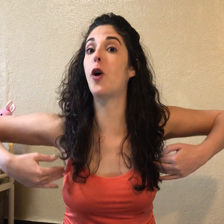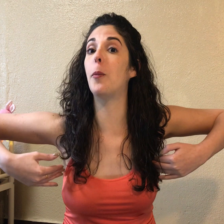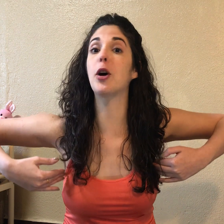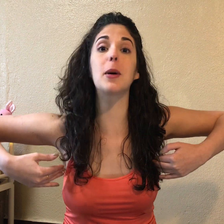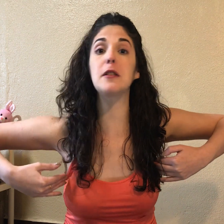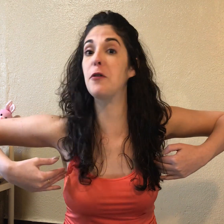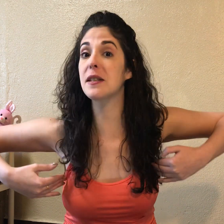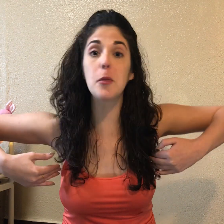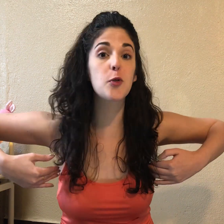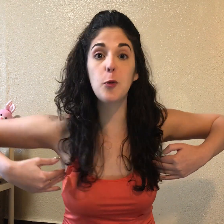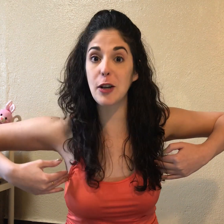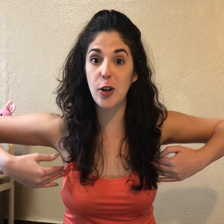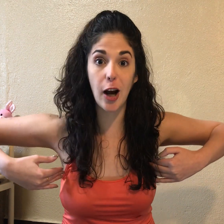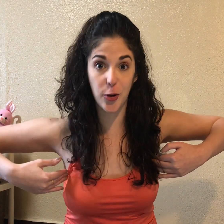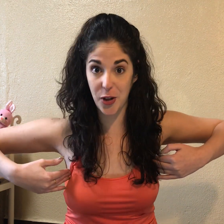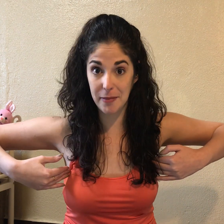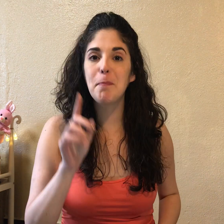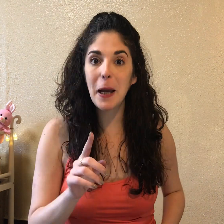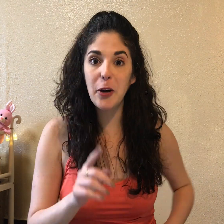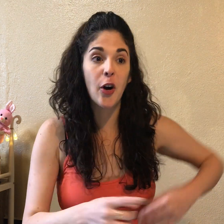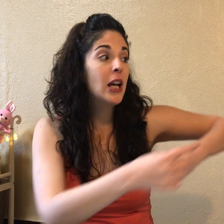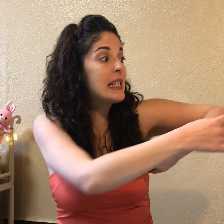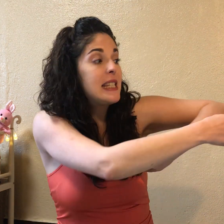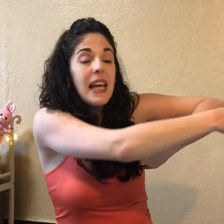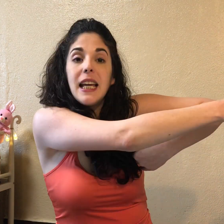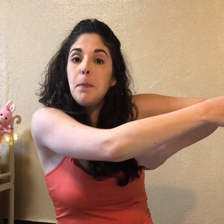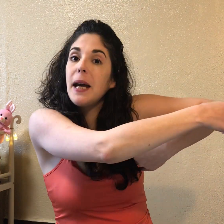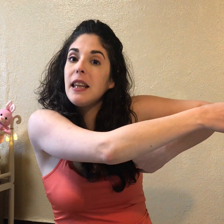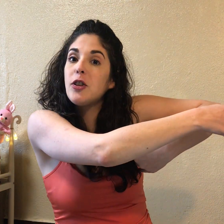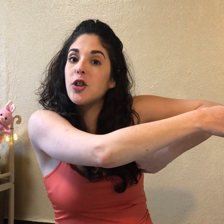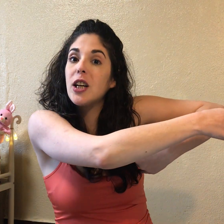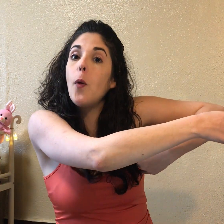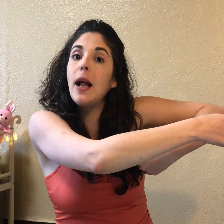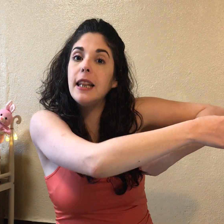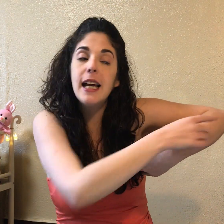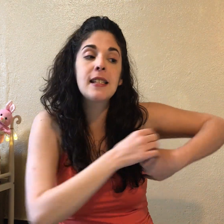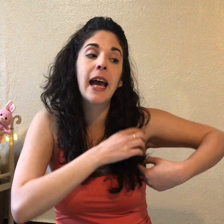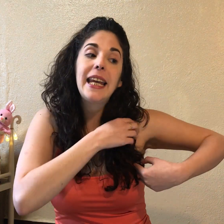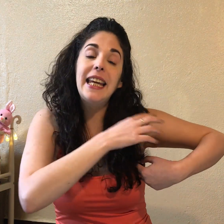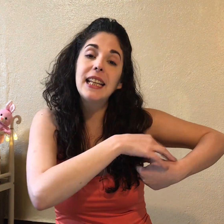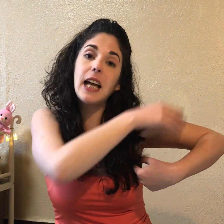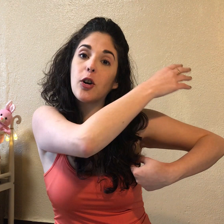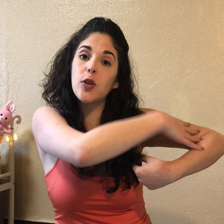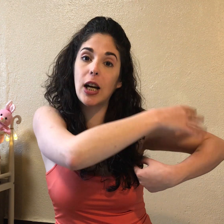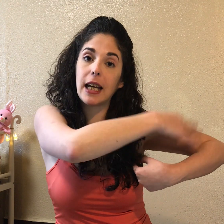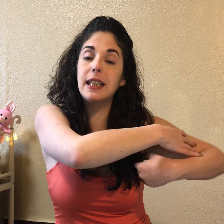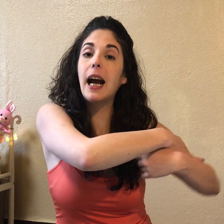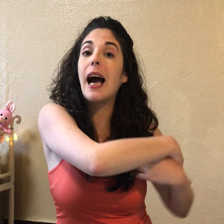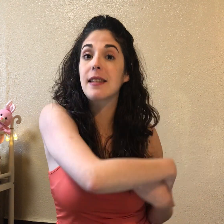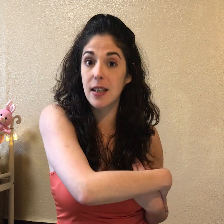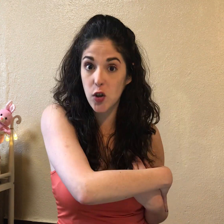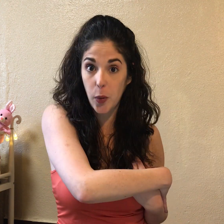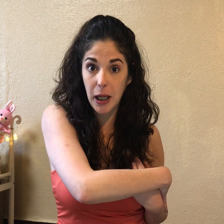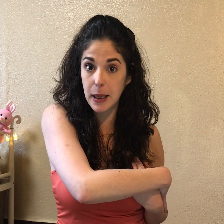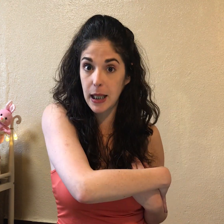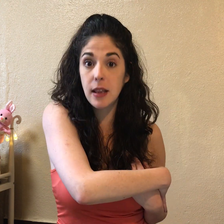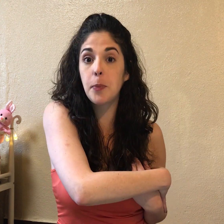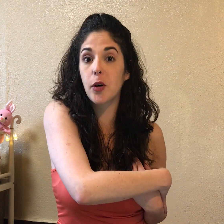combo. Es como que si fuésemos una sola cosa. Pero, si ahí pegadito tengo al des y esta cosa que está acá se sobreentiende por